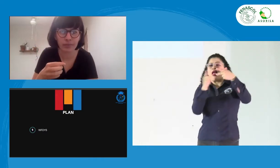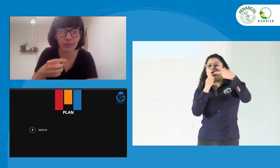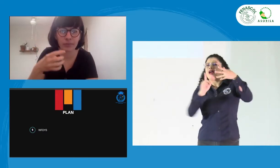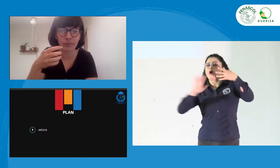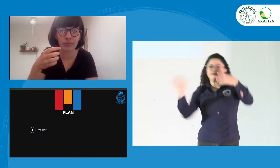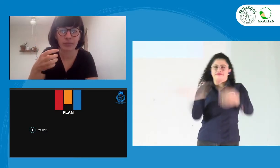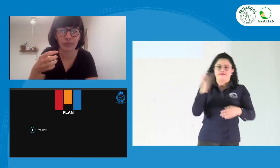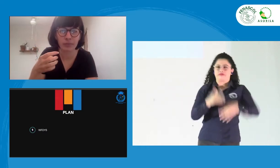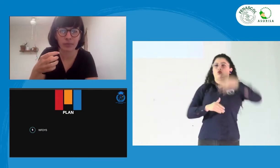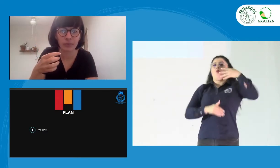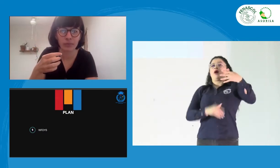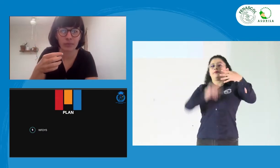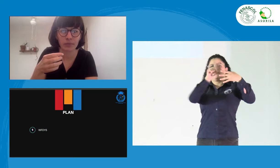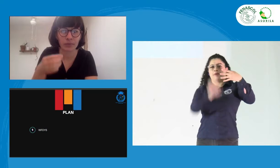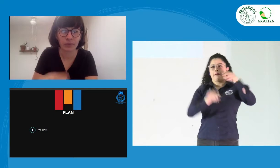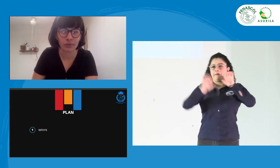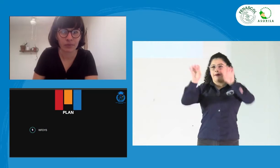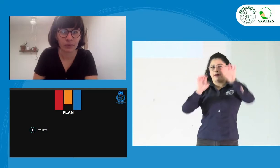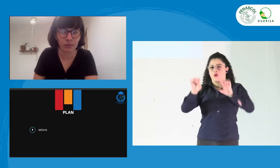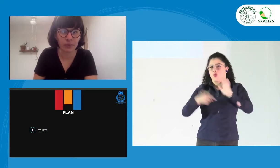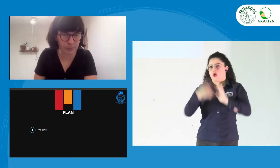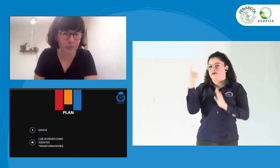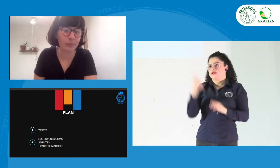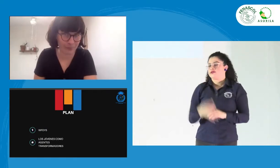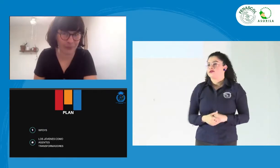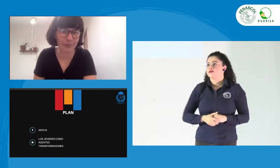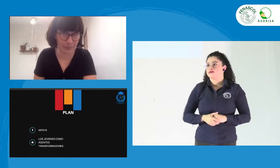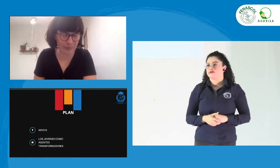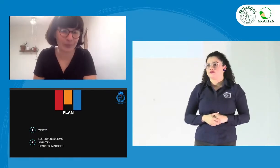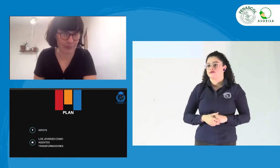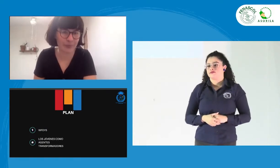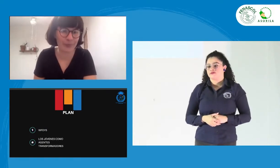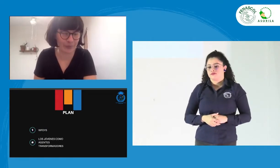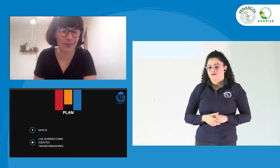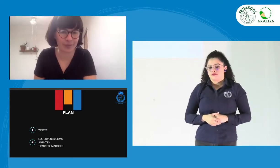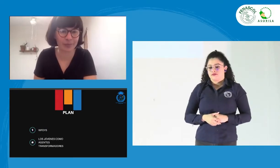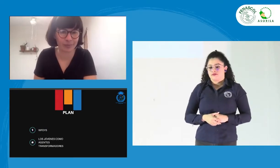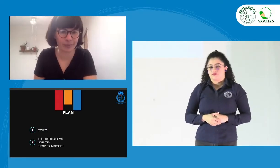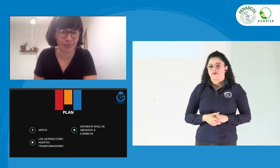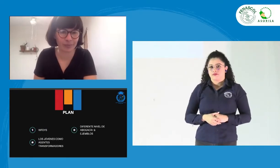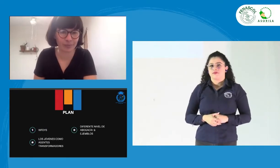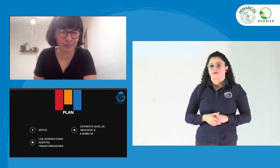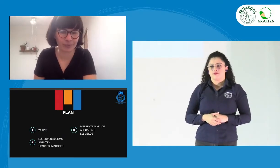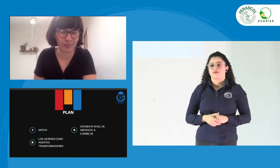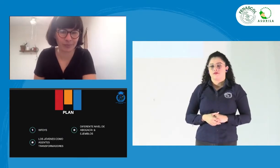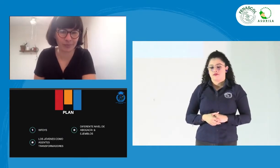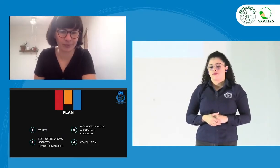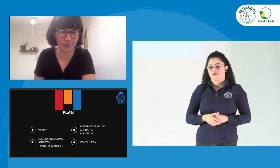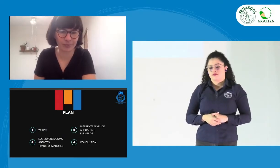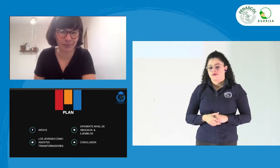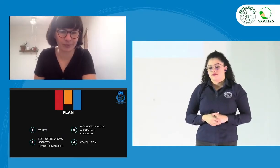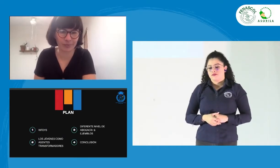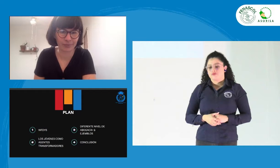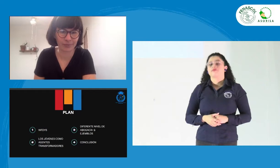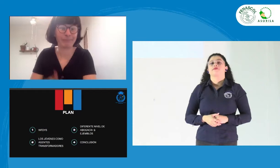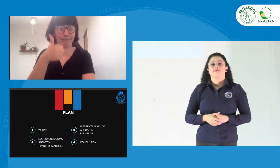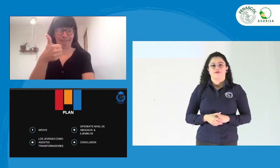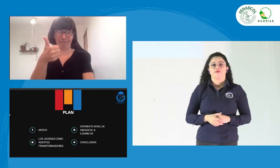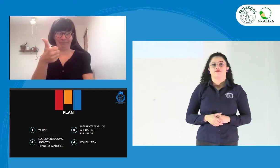puntos en la presentación. Siguiente, siguiente, siguiente y siguiente. Ahí está.